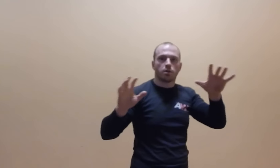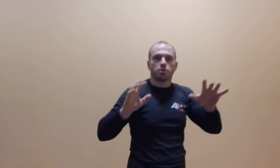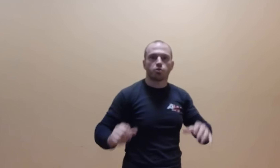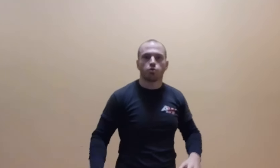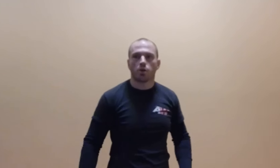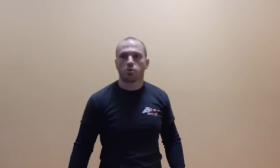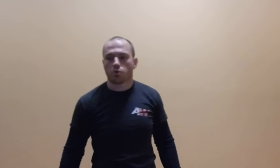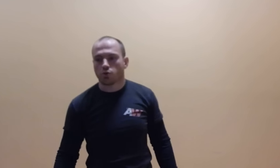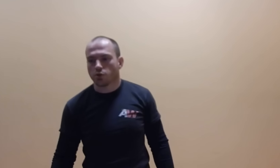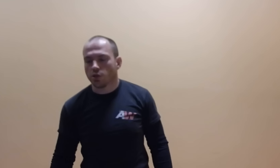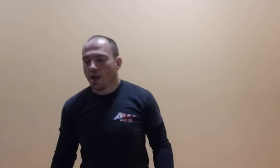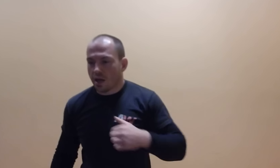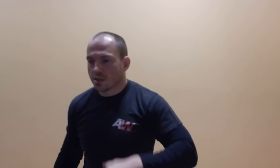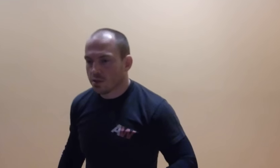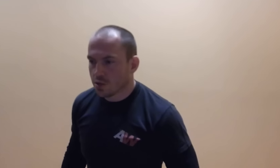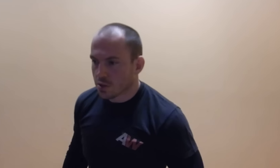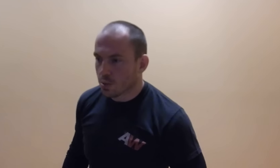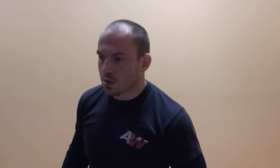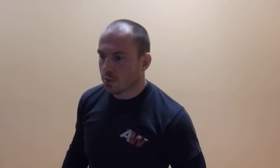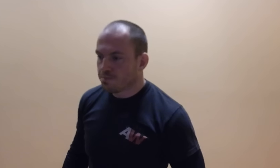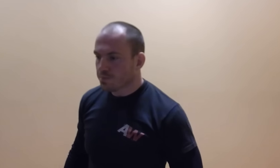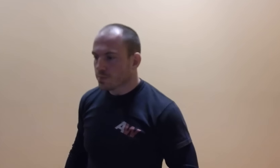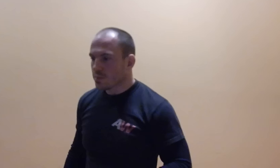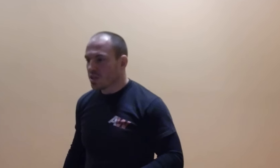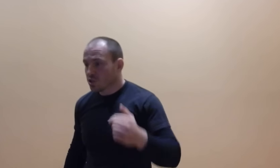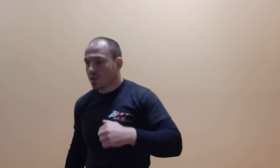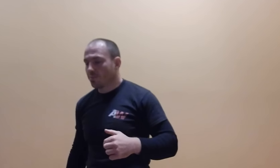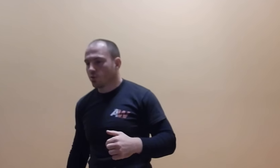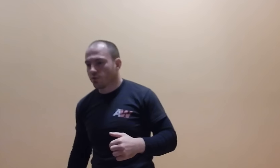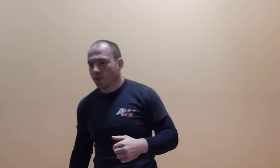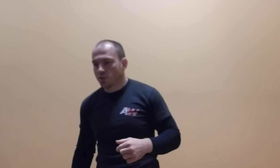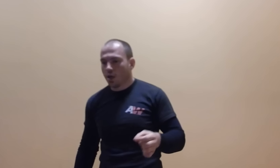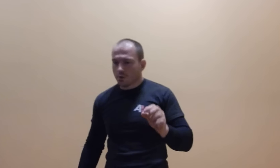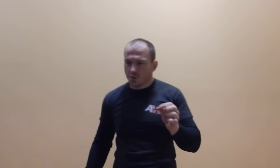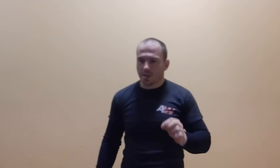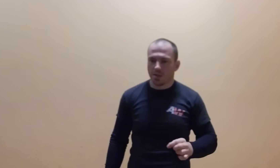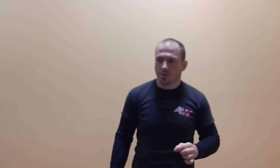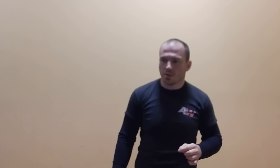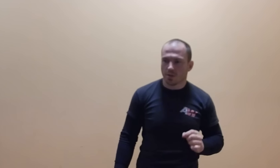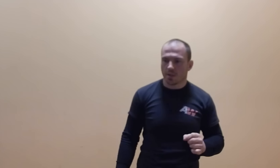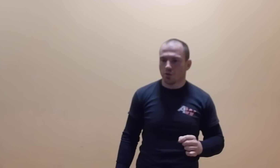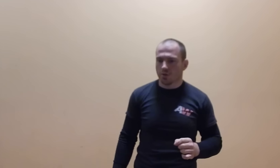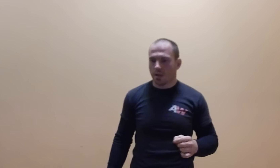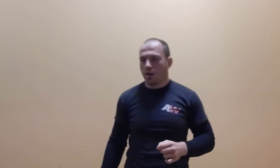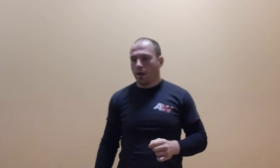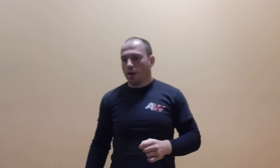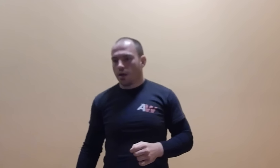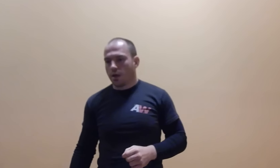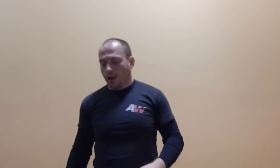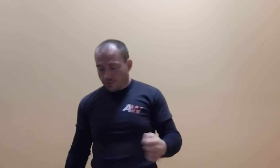czuciu, na ostrożności, a zerknijcie sobie, co jeszcze lepiej to widać, różnica nie jest znacząca, ale